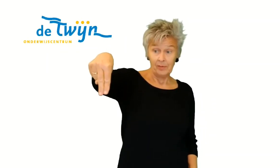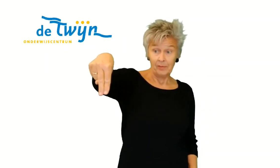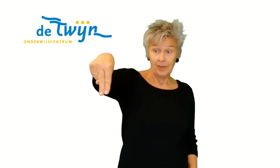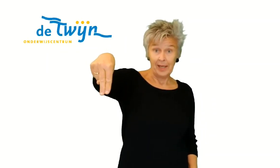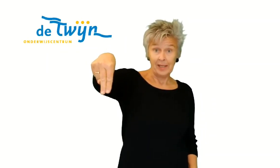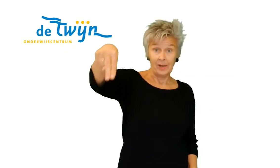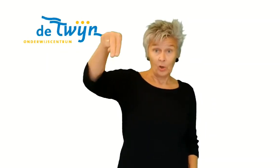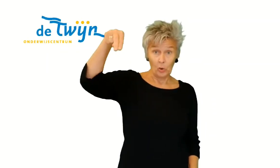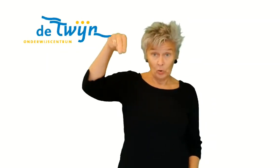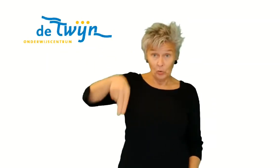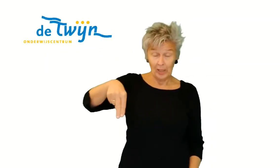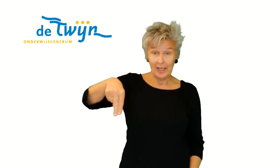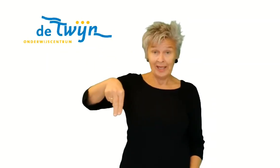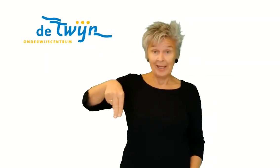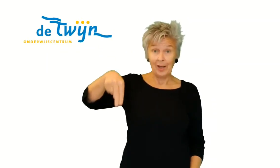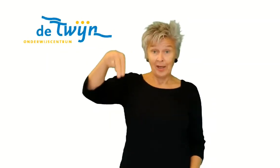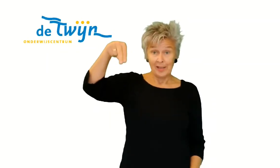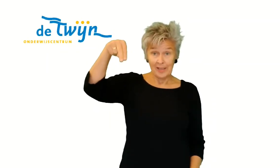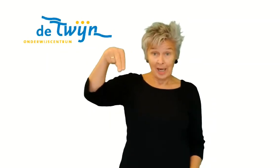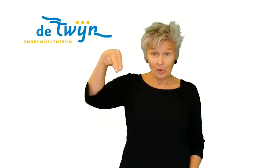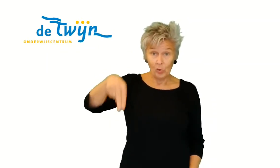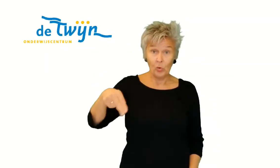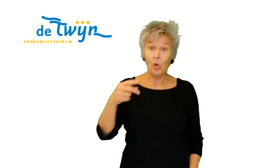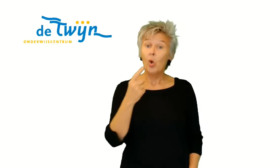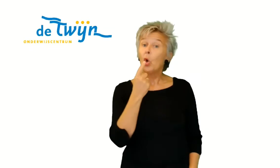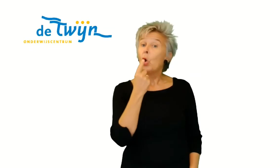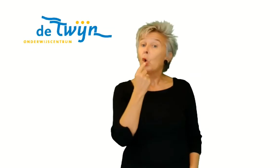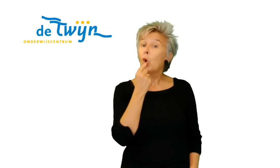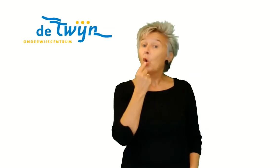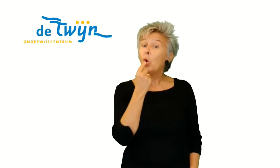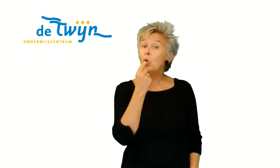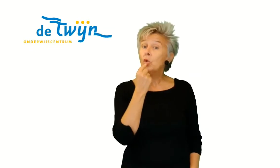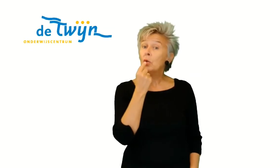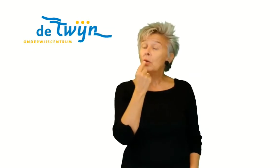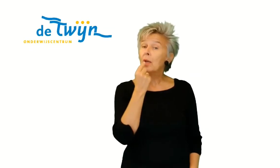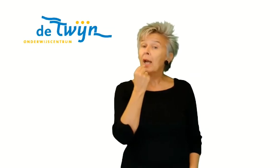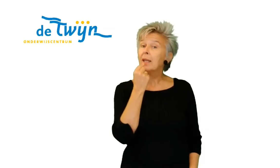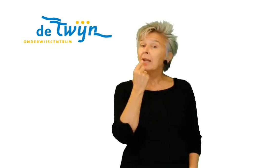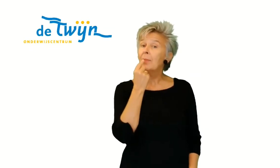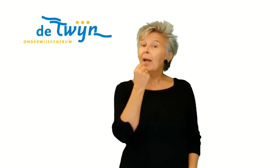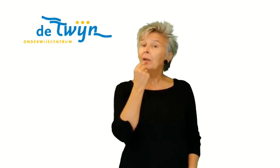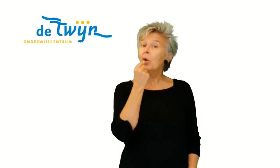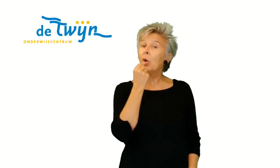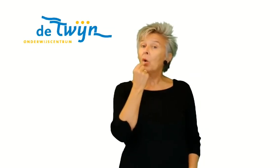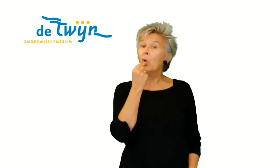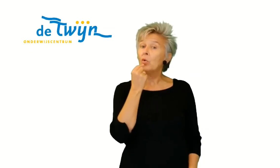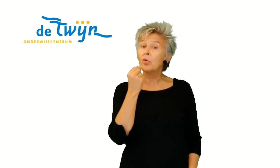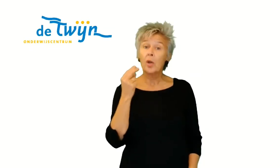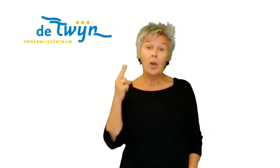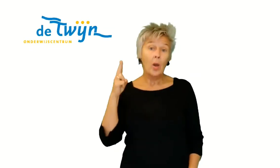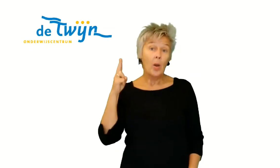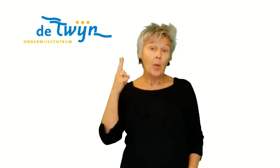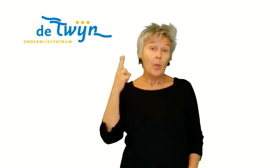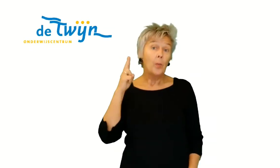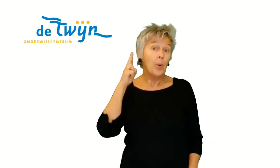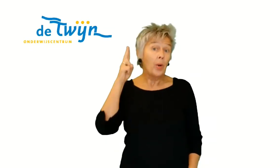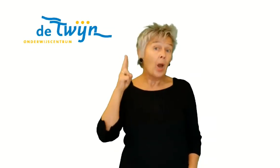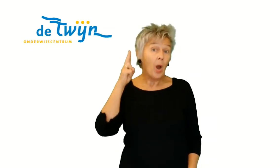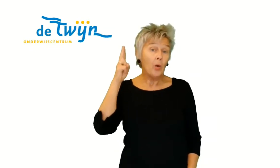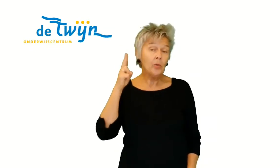Deze nu een keer zijn nu rood, raak je lippen aan, rood, bruin,